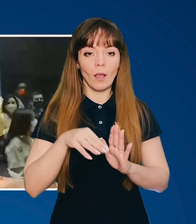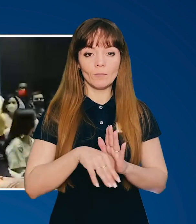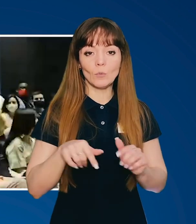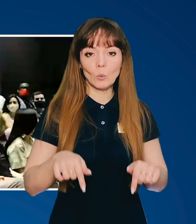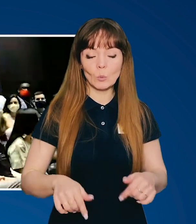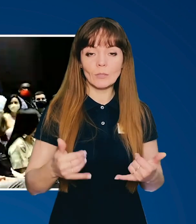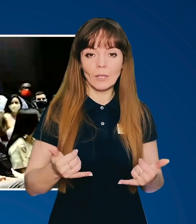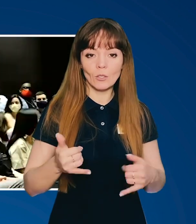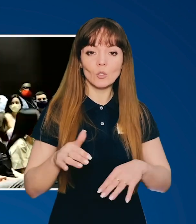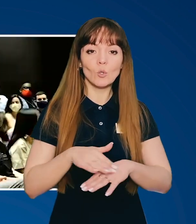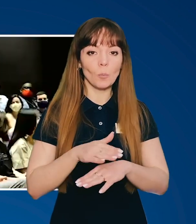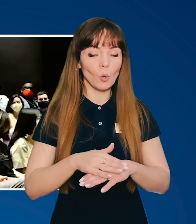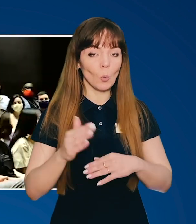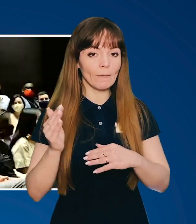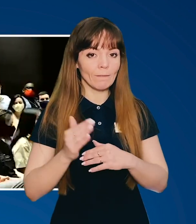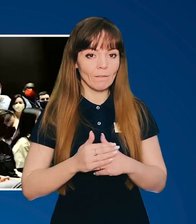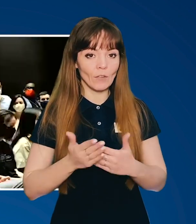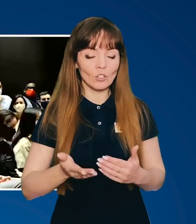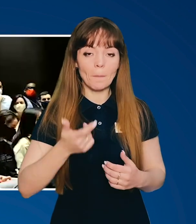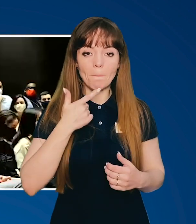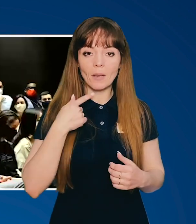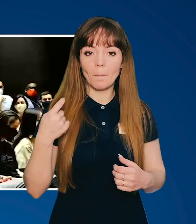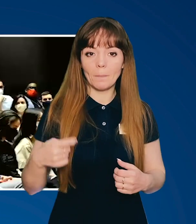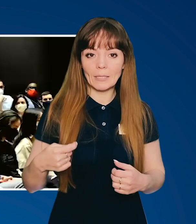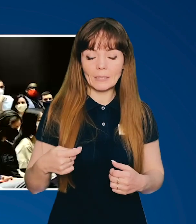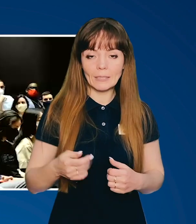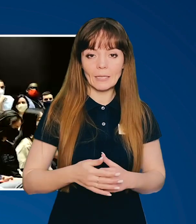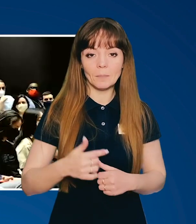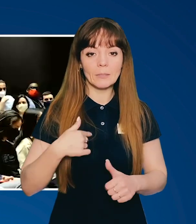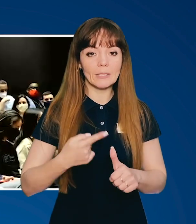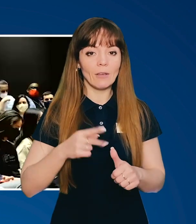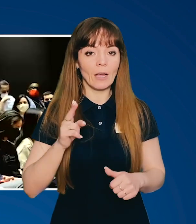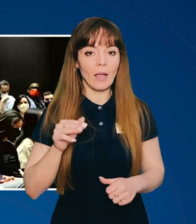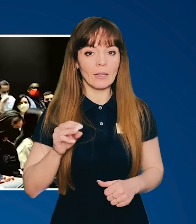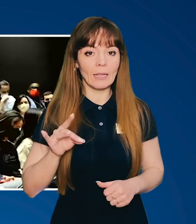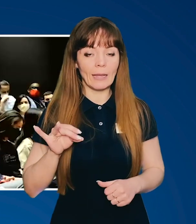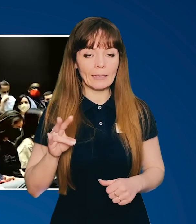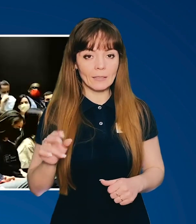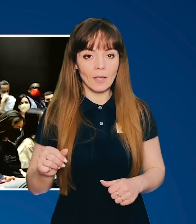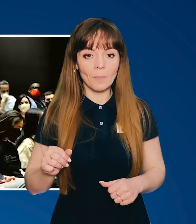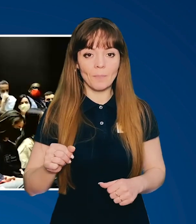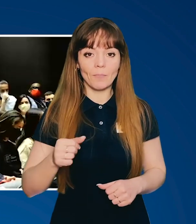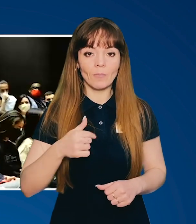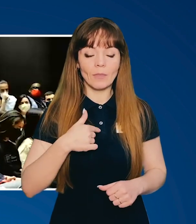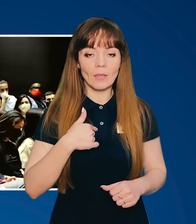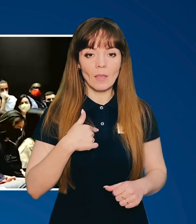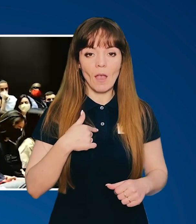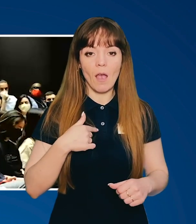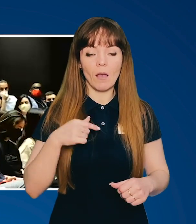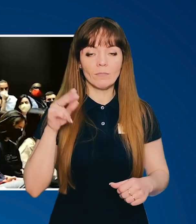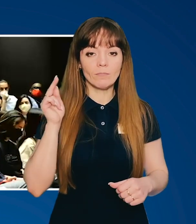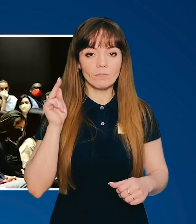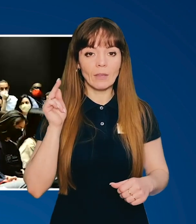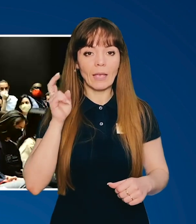програмі. Доброго вечора, пане президенте, мені звати Катерина Ручка. Я міністудент